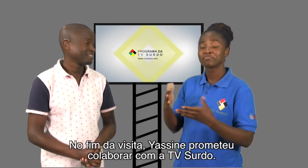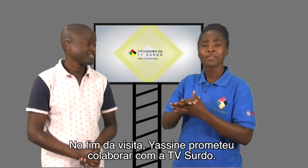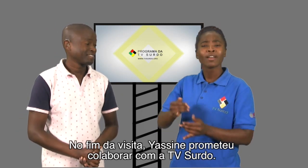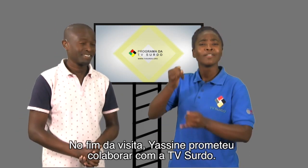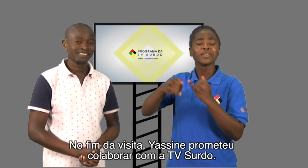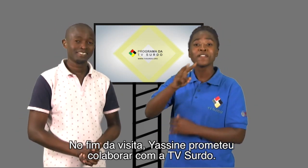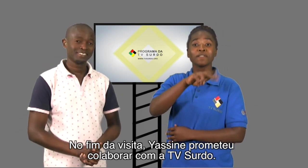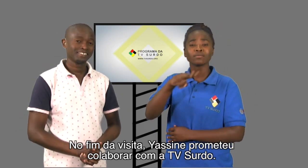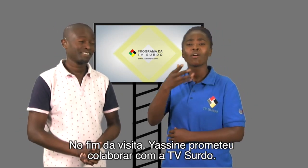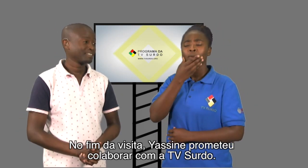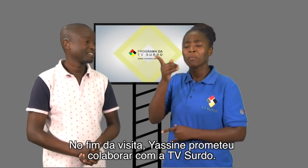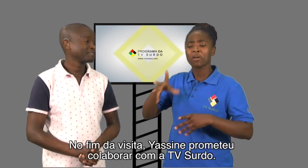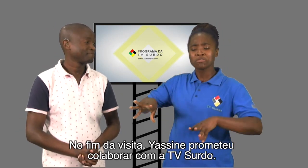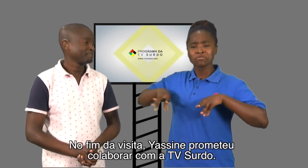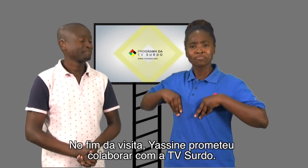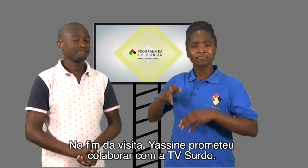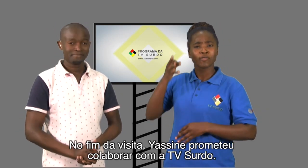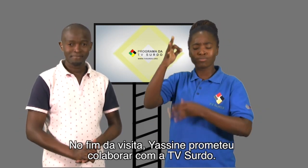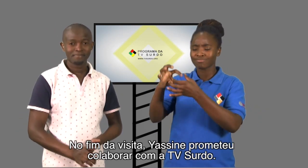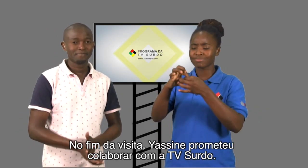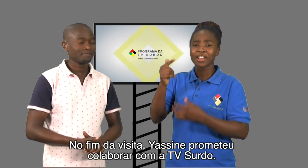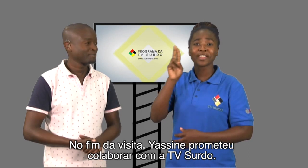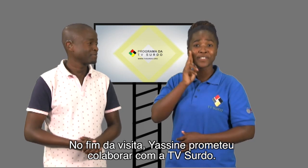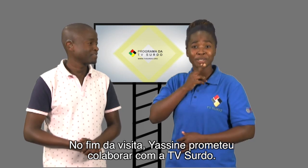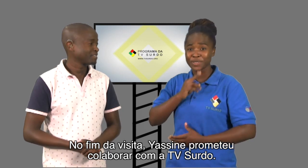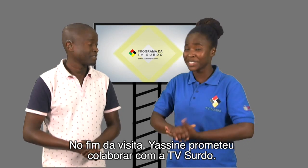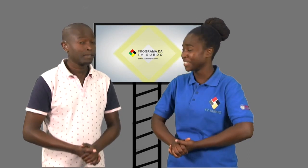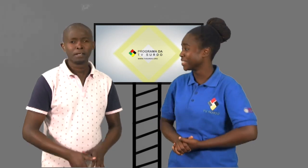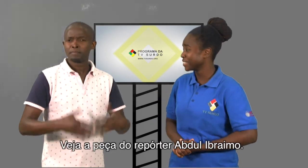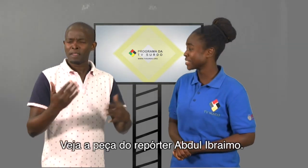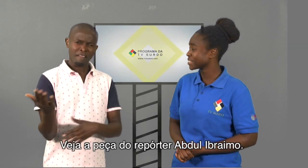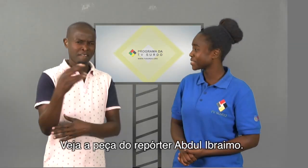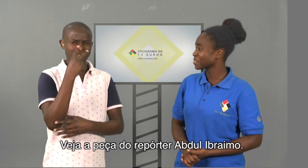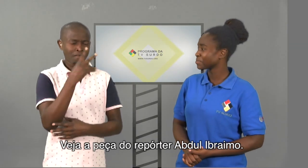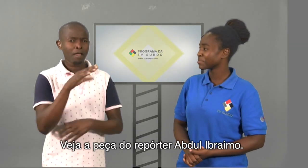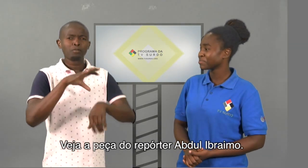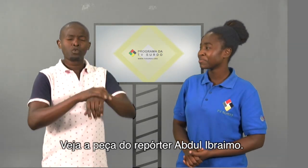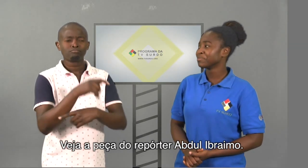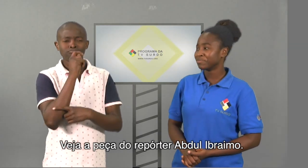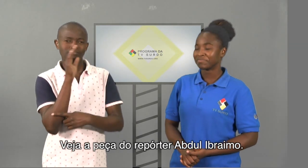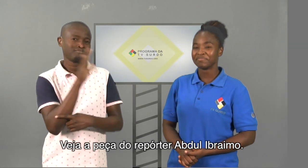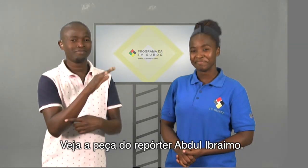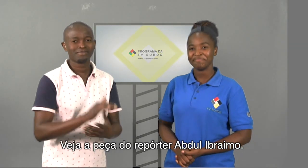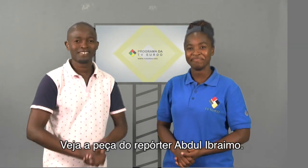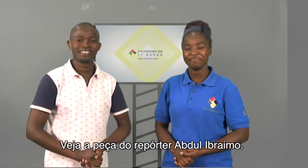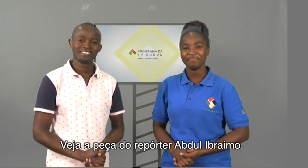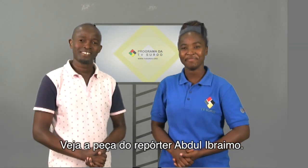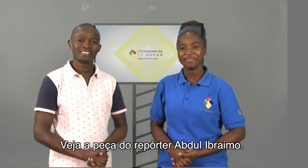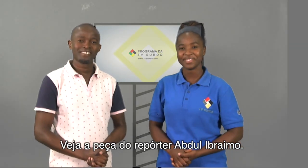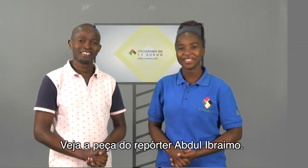visita, Yassine prometeu colaborar com a TV Surdo. Veja a peça do repórter